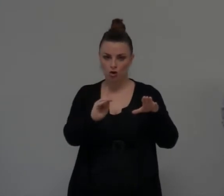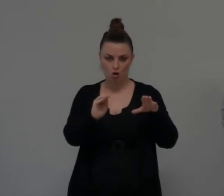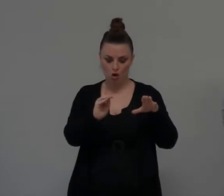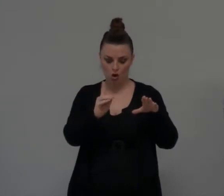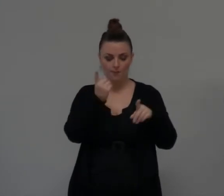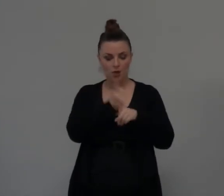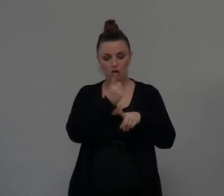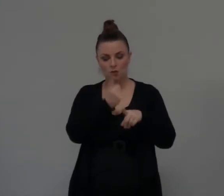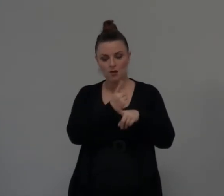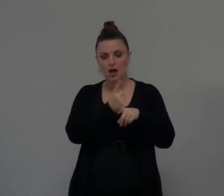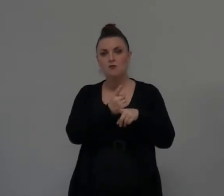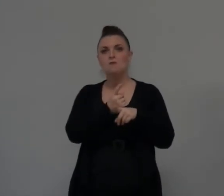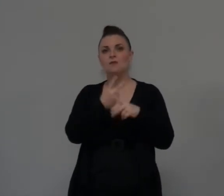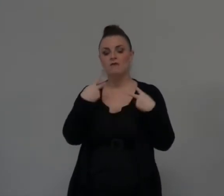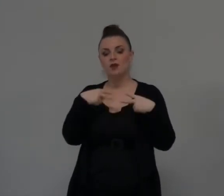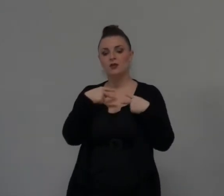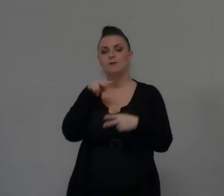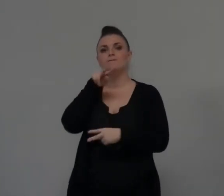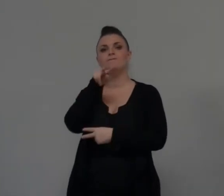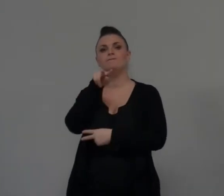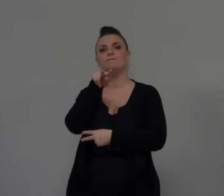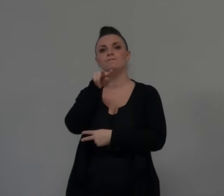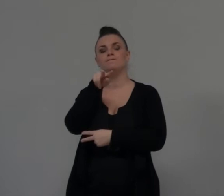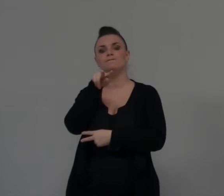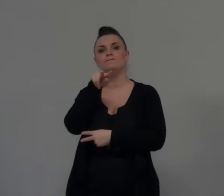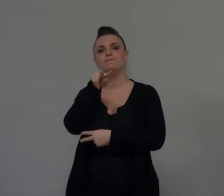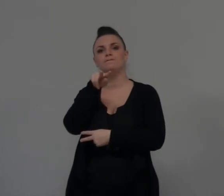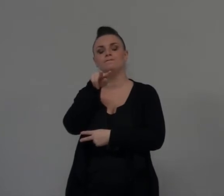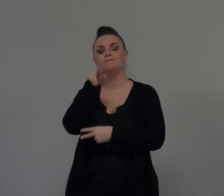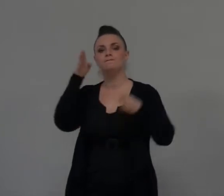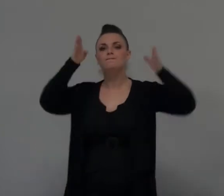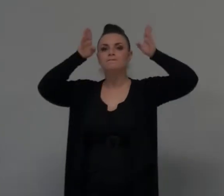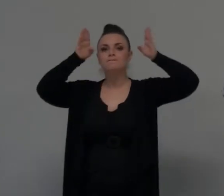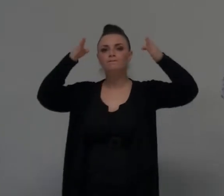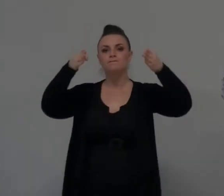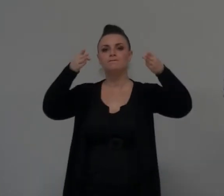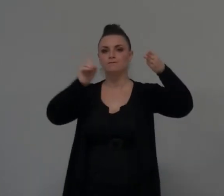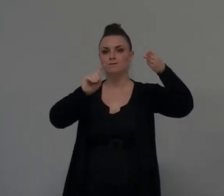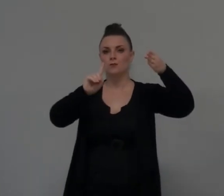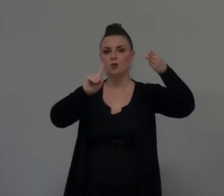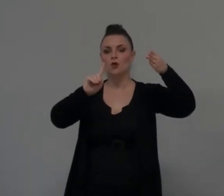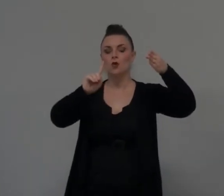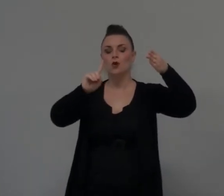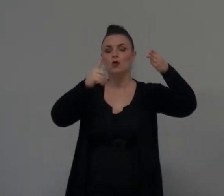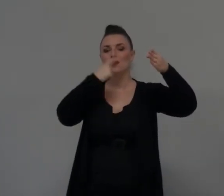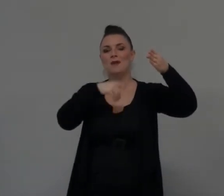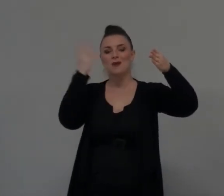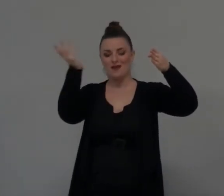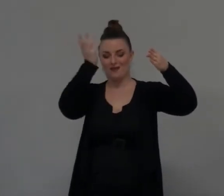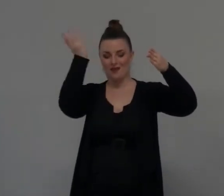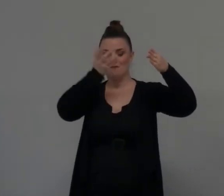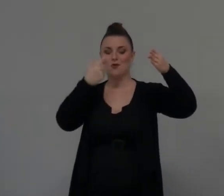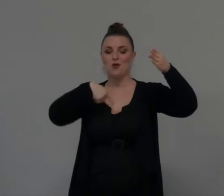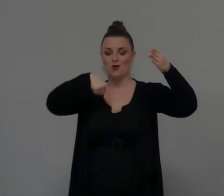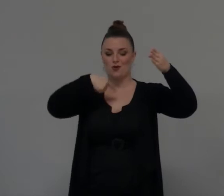che è la nostra vita con la quale percorriamo questo mondo Ma spesso lo vediamo attraverso lo specchietto alla tradizione